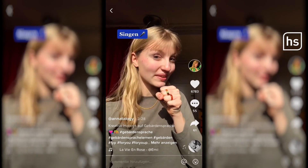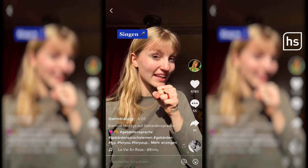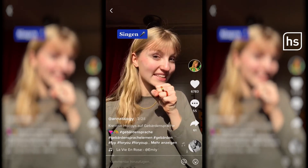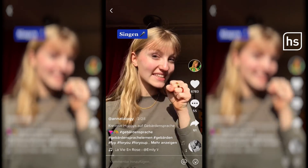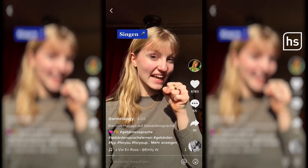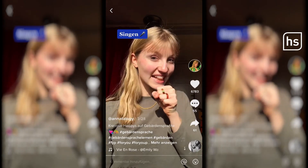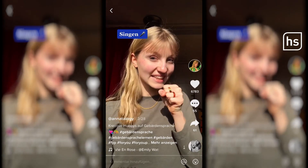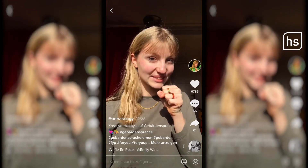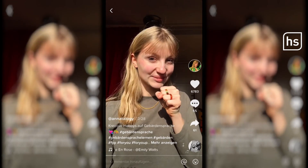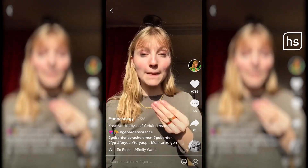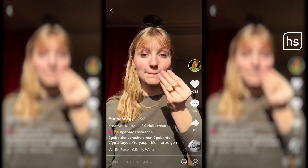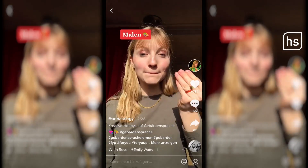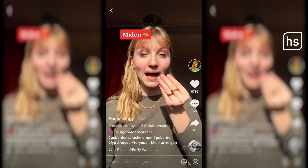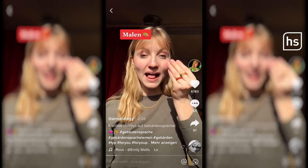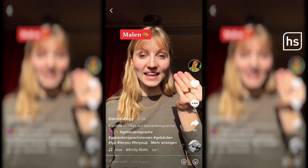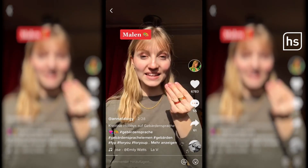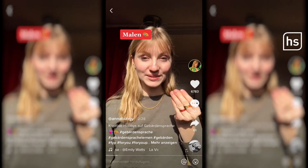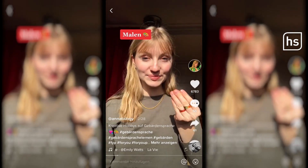Herausforderungen, die gehörlosen Menschen im Alltag begegnen.